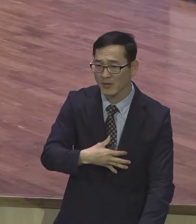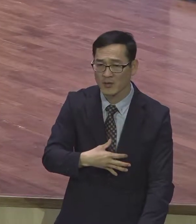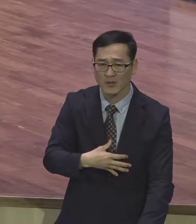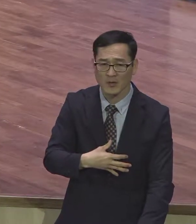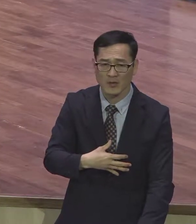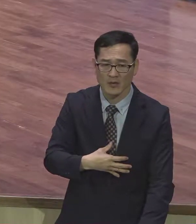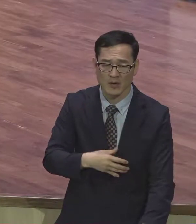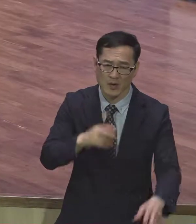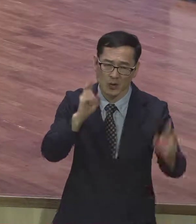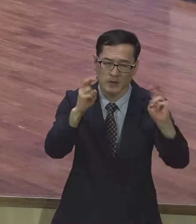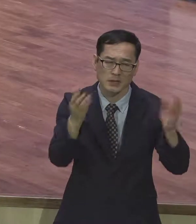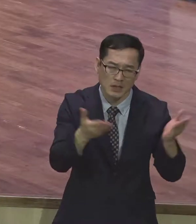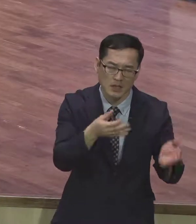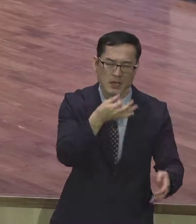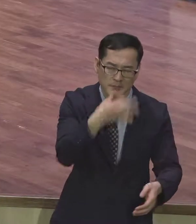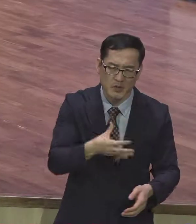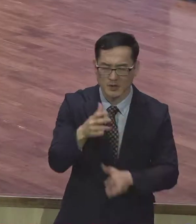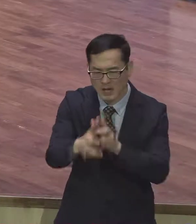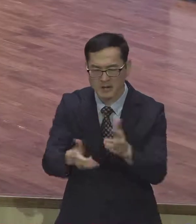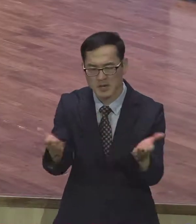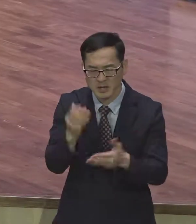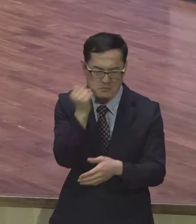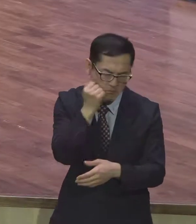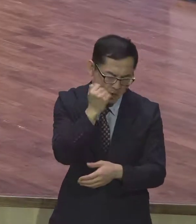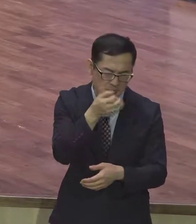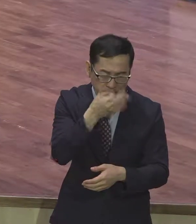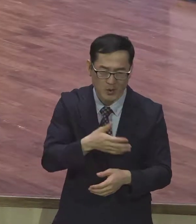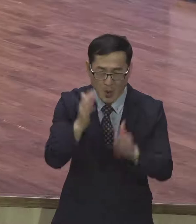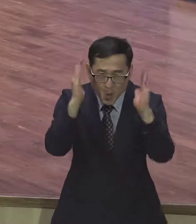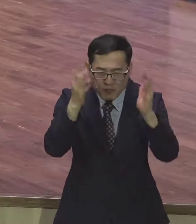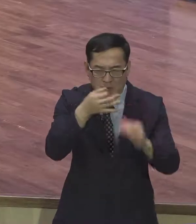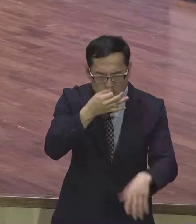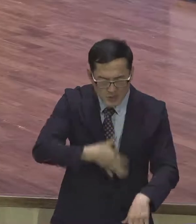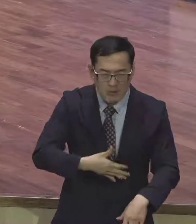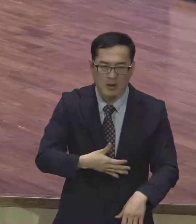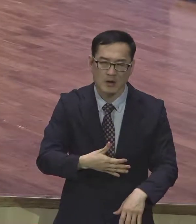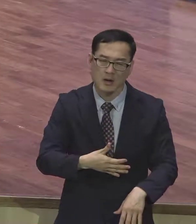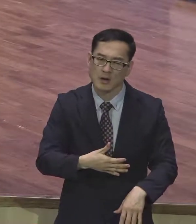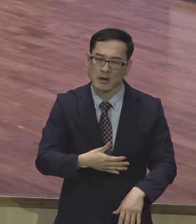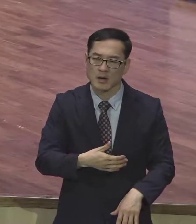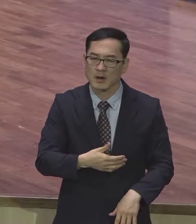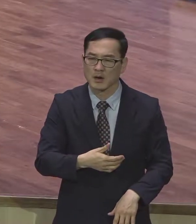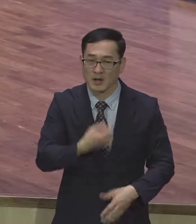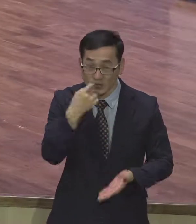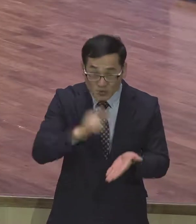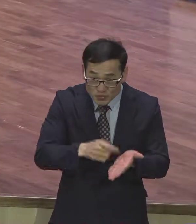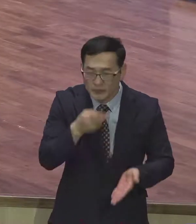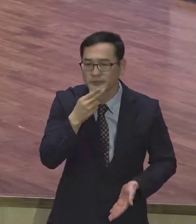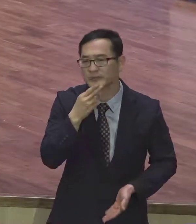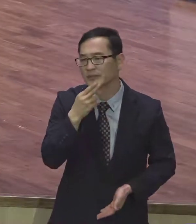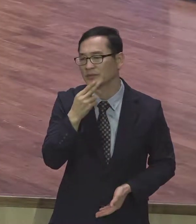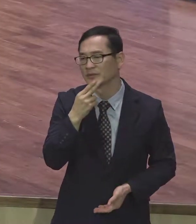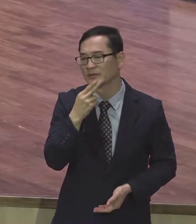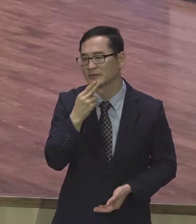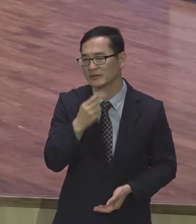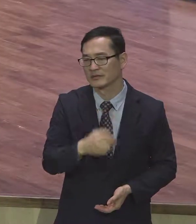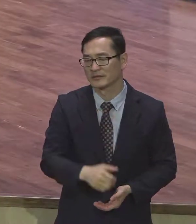직장은 직장은 직장들은 힘들고 사업은 사업들이 힘들고 공부는 공부들이 힘들고 힘들지 않은 게 하나도 없어 어떻게 하면 그러면